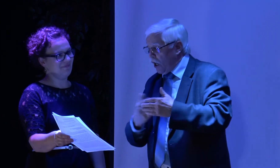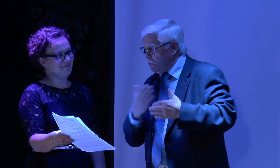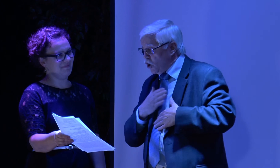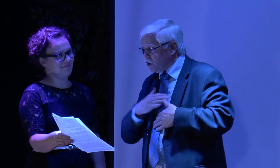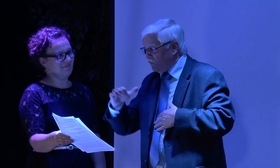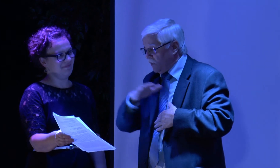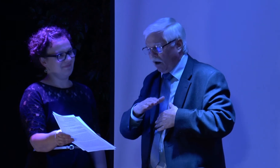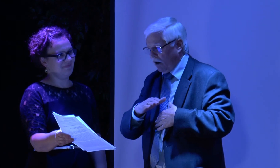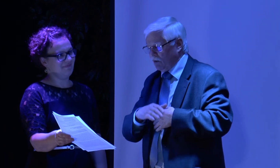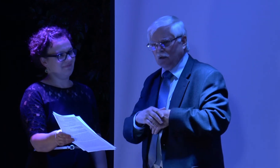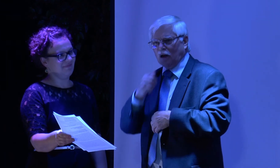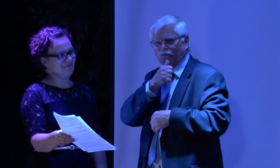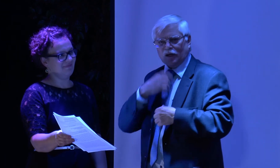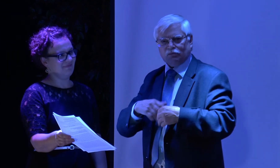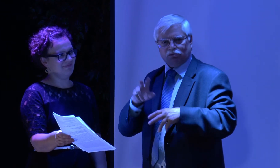Und auch der gegenseitige Ausdruck ist vorhanden.